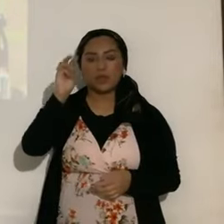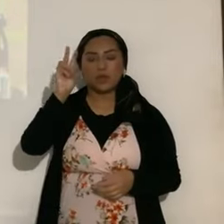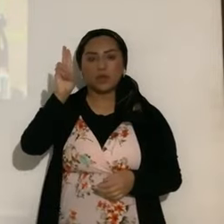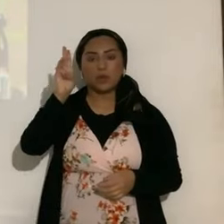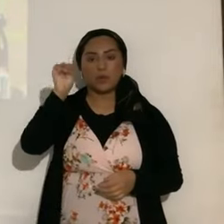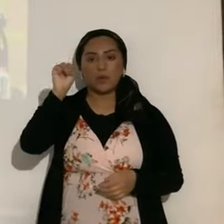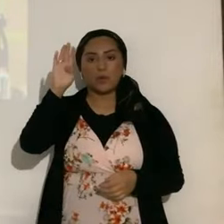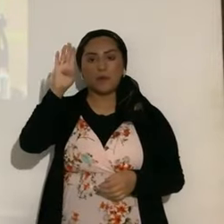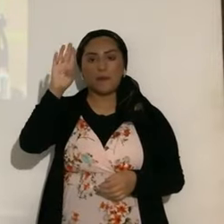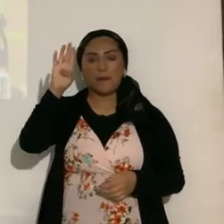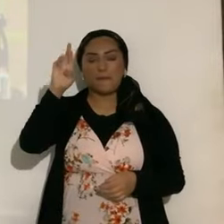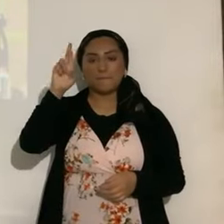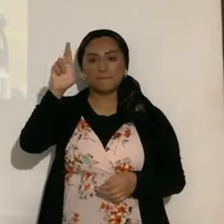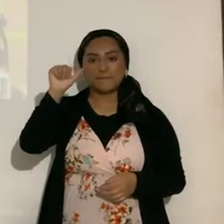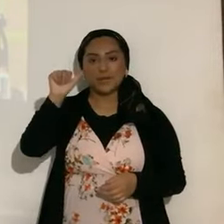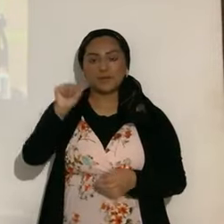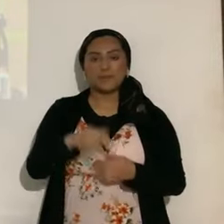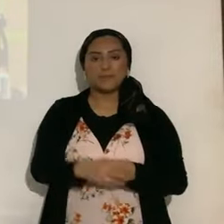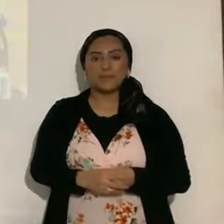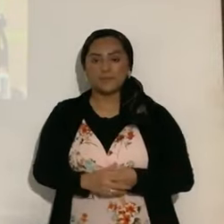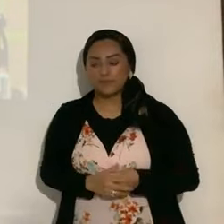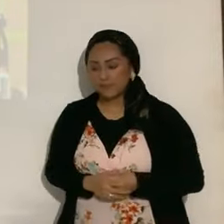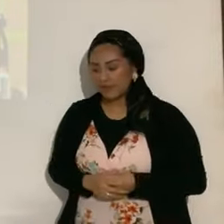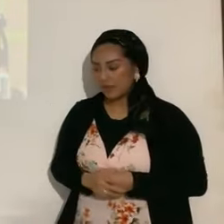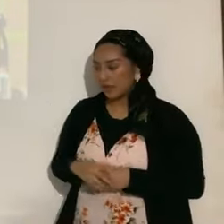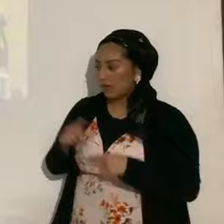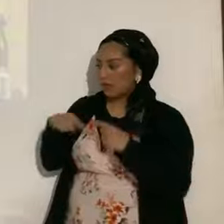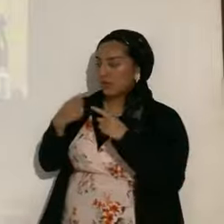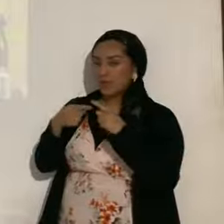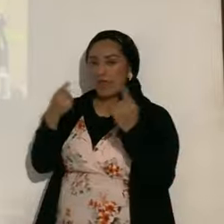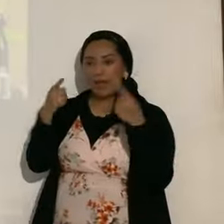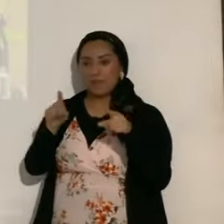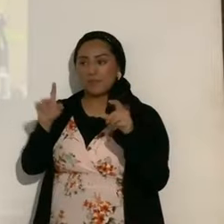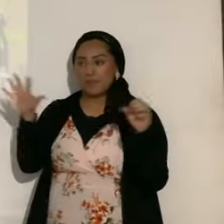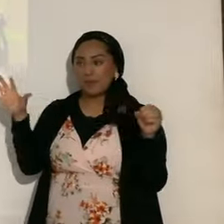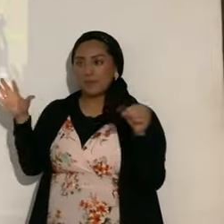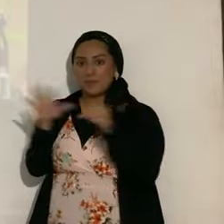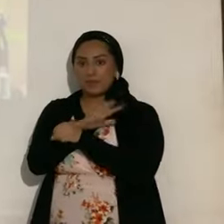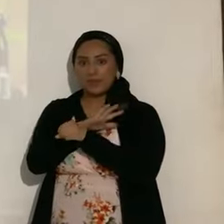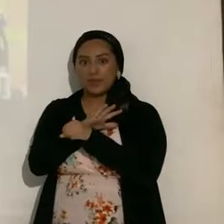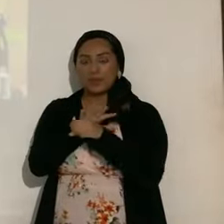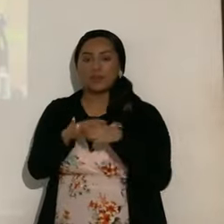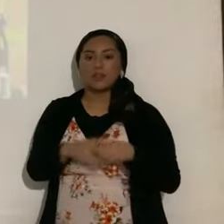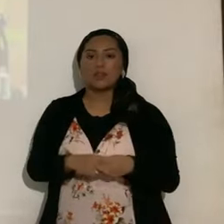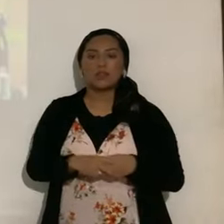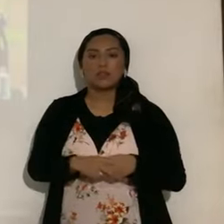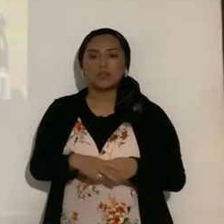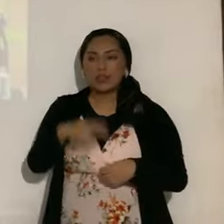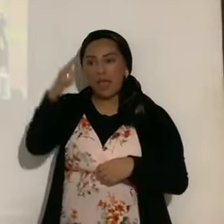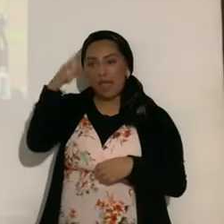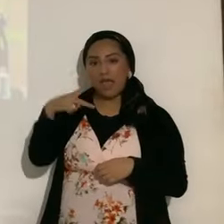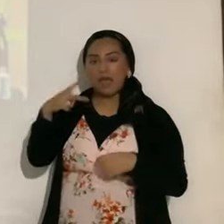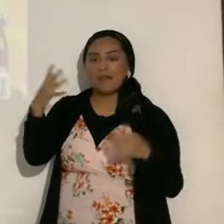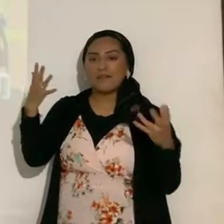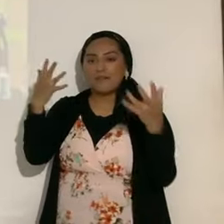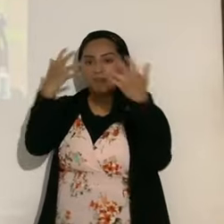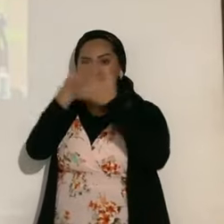penumbra, antumbra, la umbra, cuando es total, la penumbra, es cuando es parcial, ¿se acuerdan? los 4